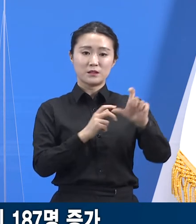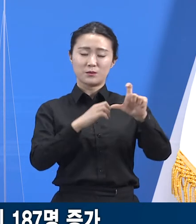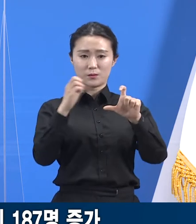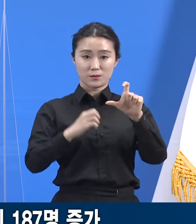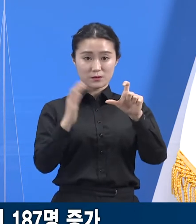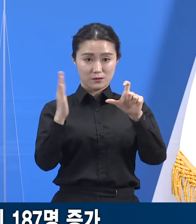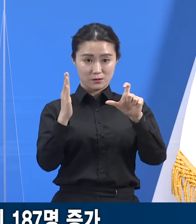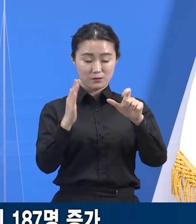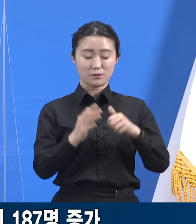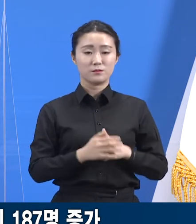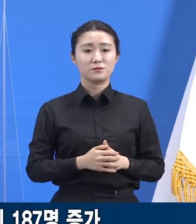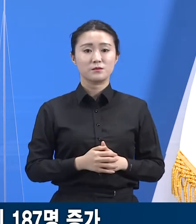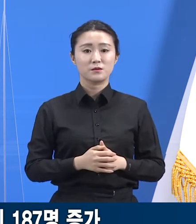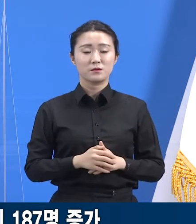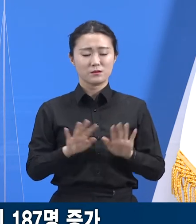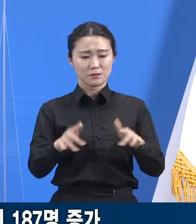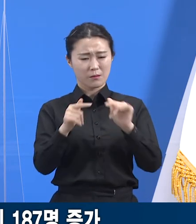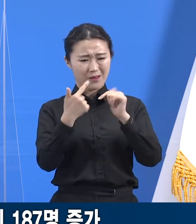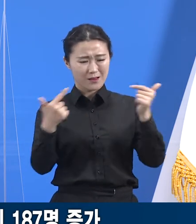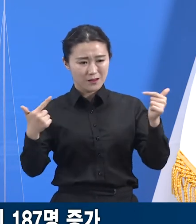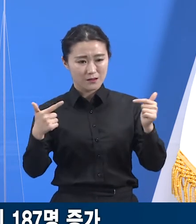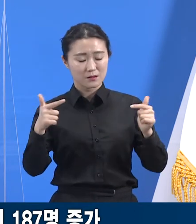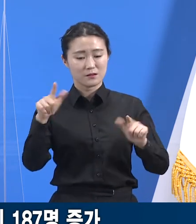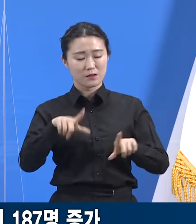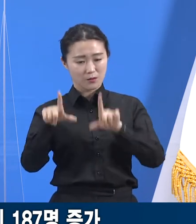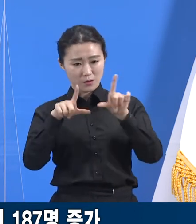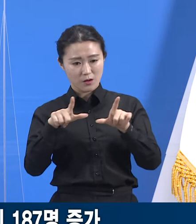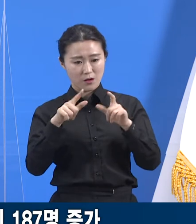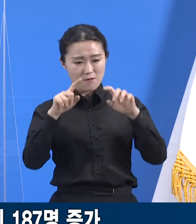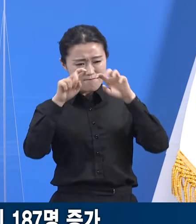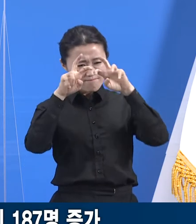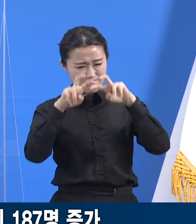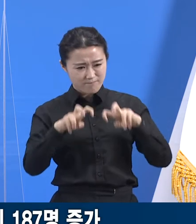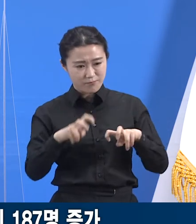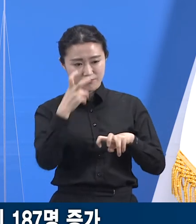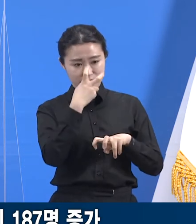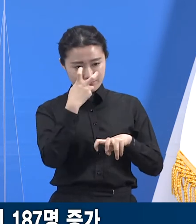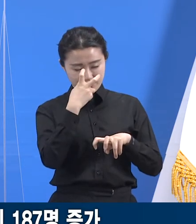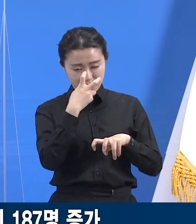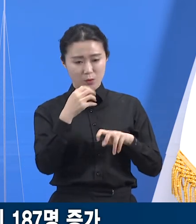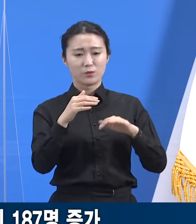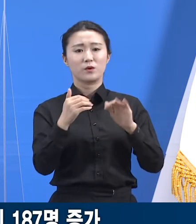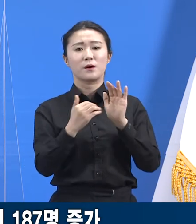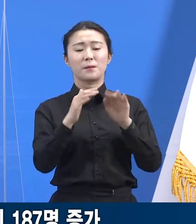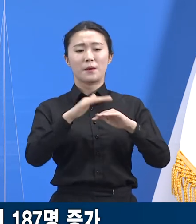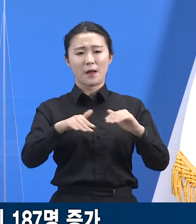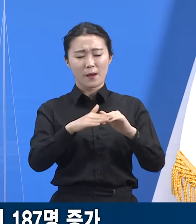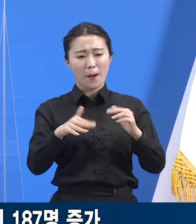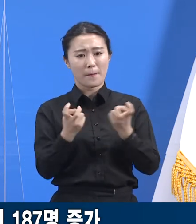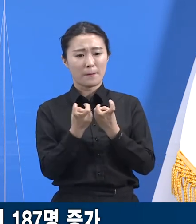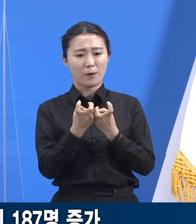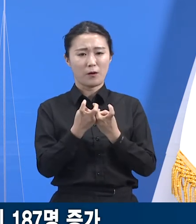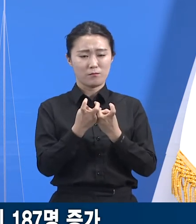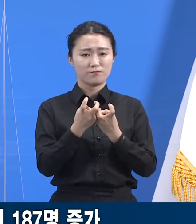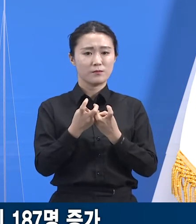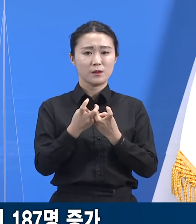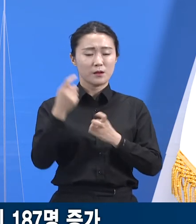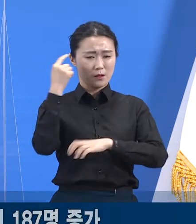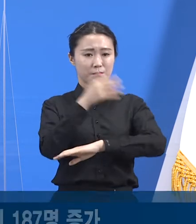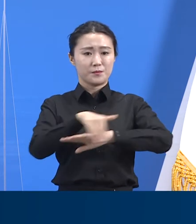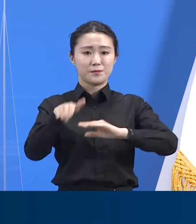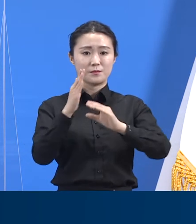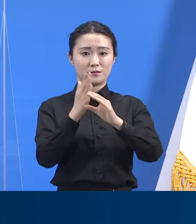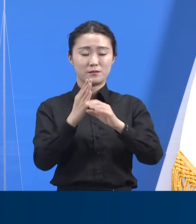추세를 면밀하게 모니터링하면서 대응 계획을 수립하고 있습니다. 경기도 코로나19